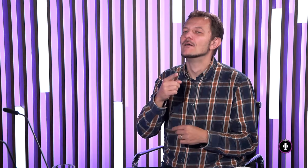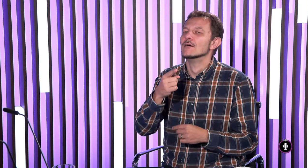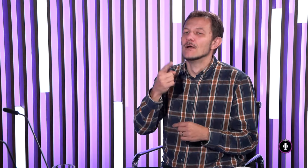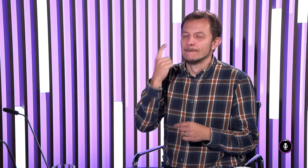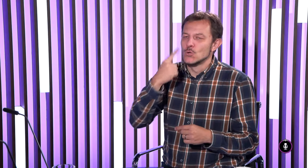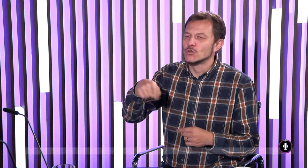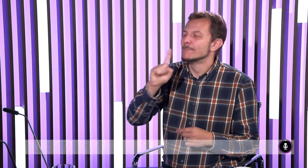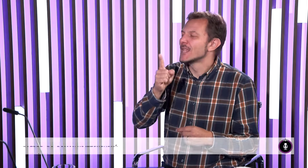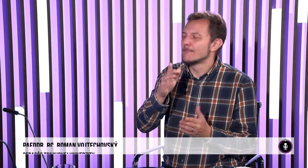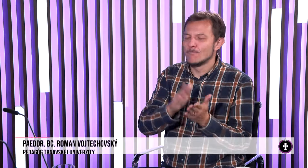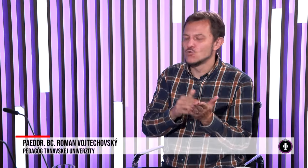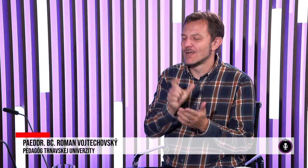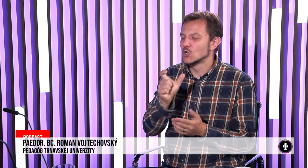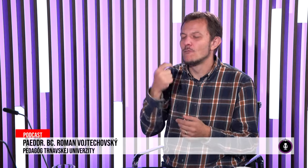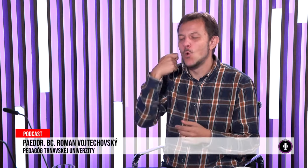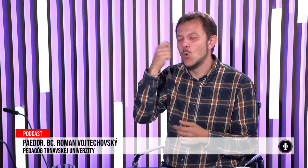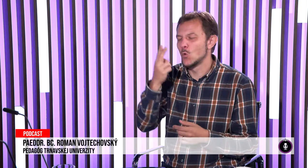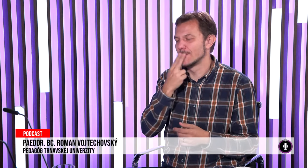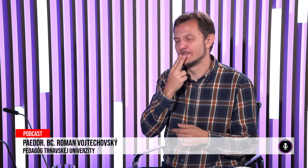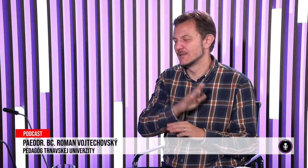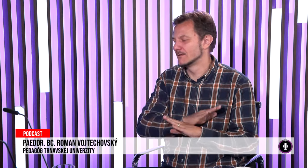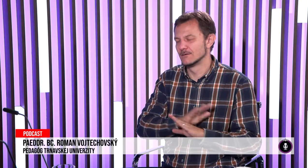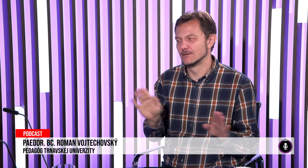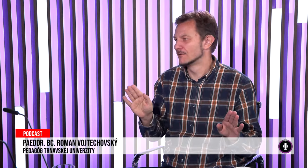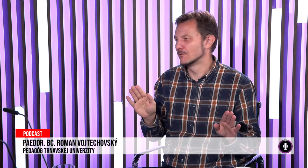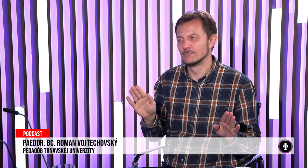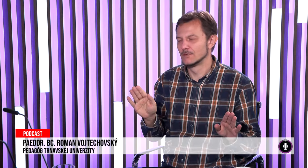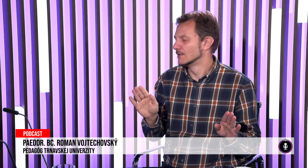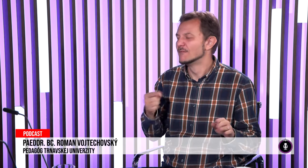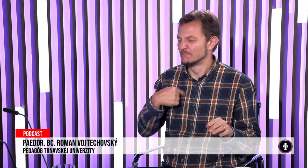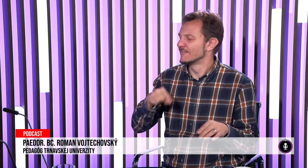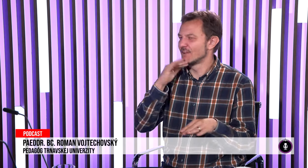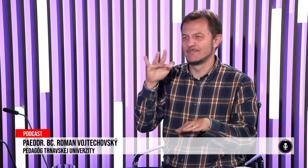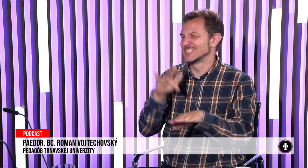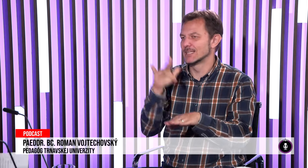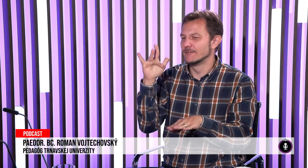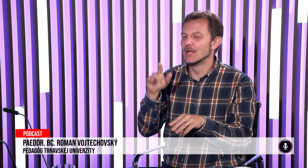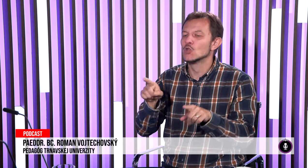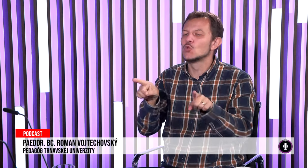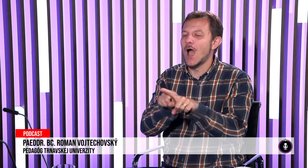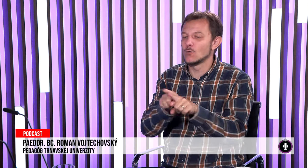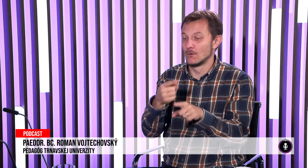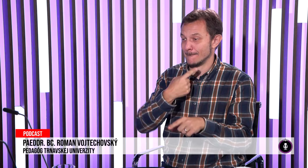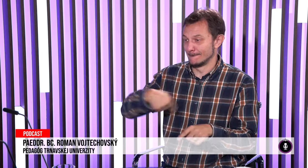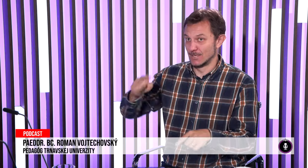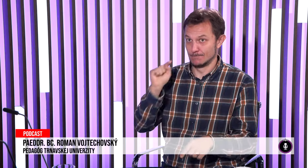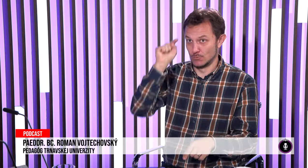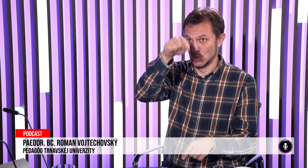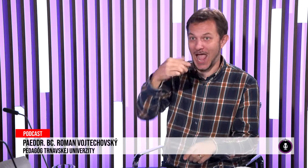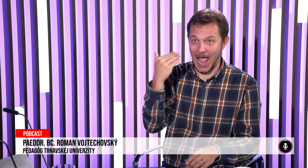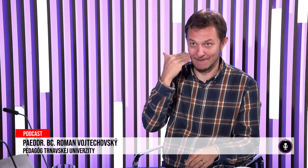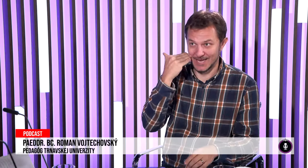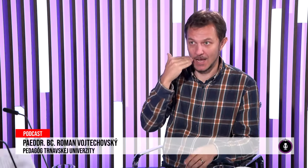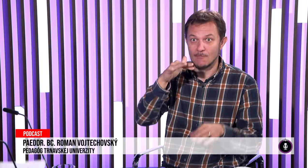prvé dôležité je my nepoužívame hluchonemi je to veľmi sme na to cítliví